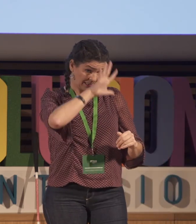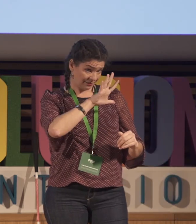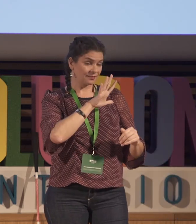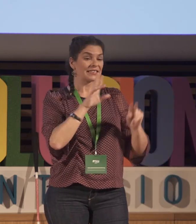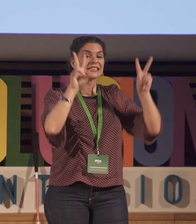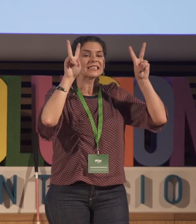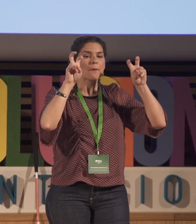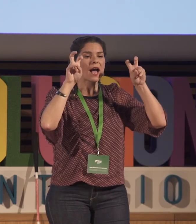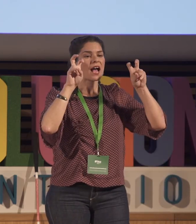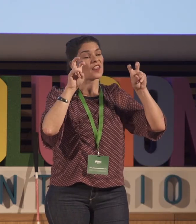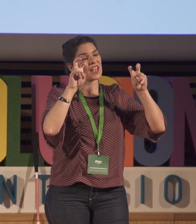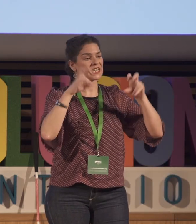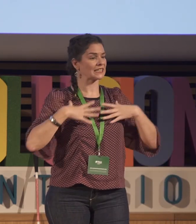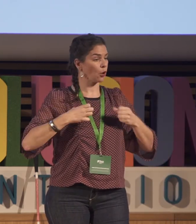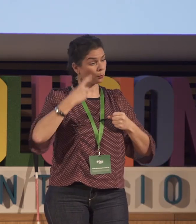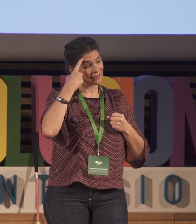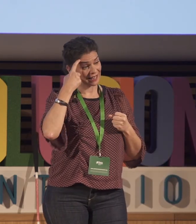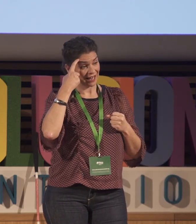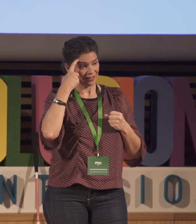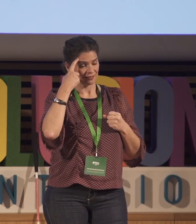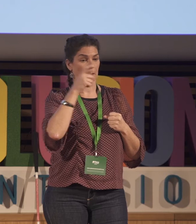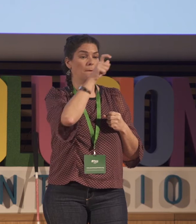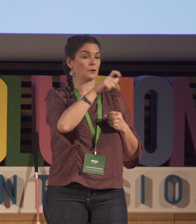accesibilidad. Aquí en España, lo que es el tema de la salud mental,